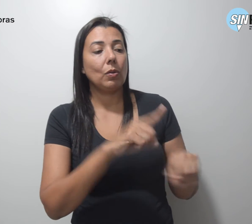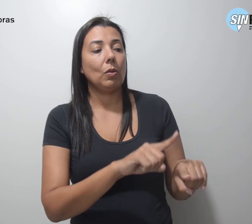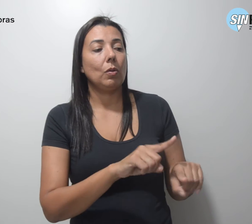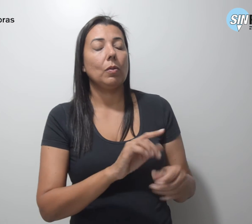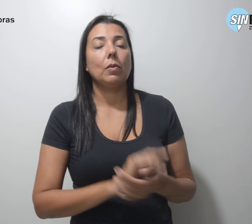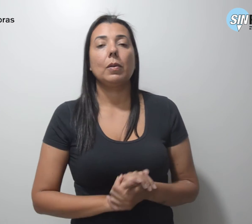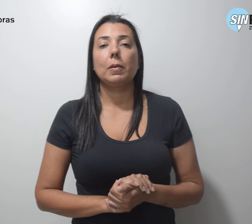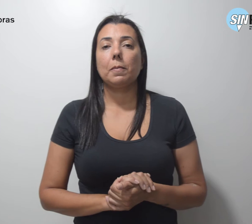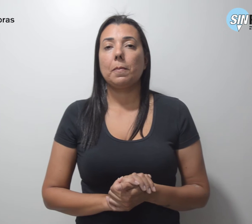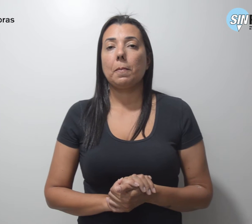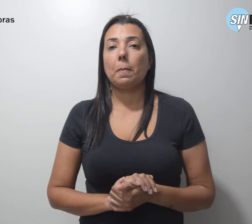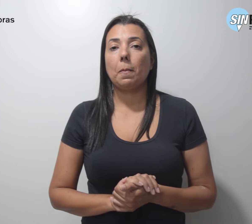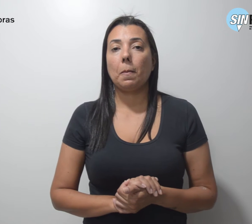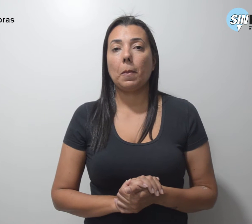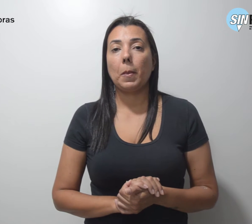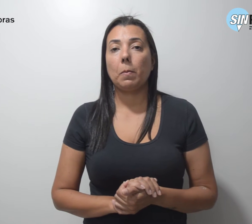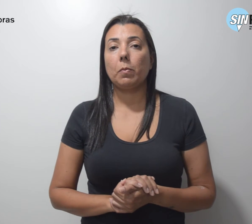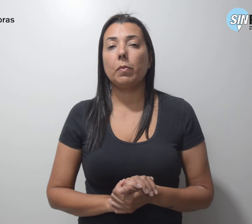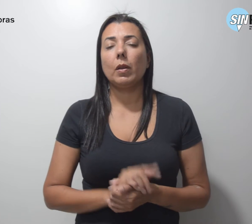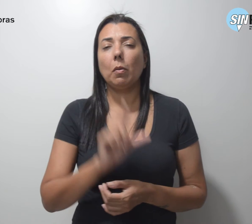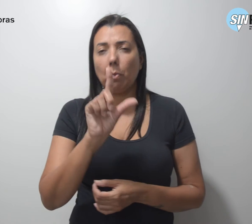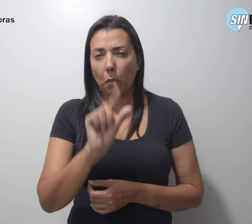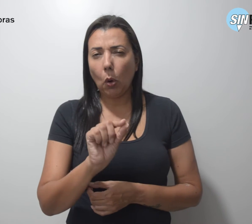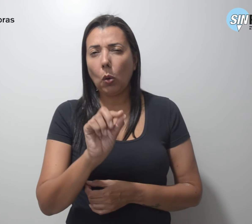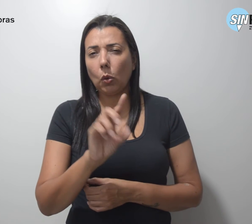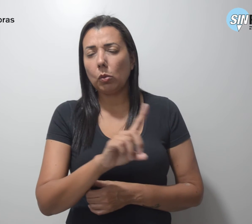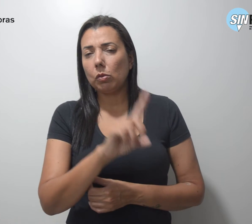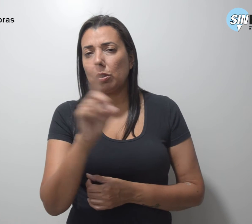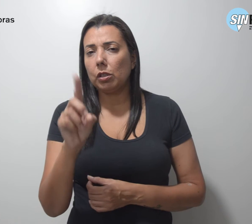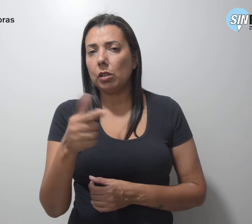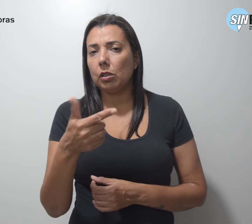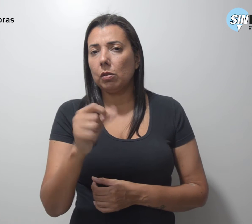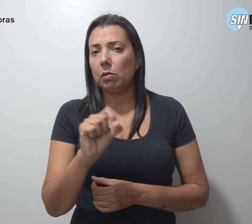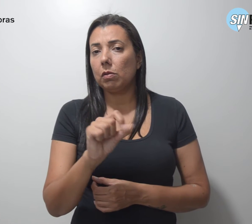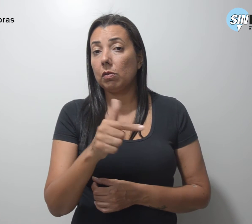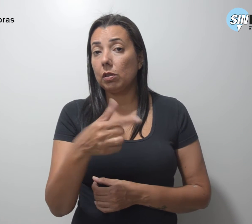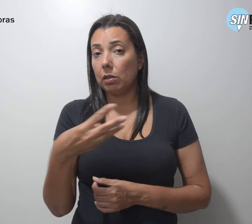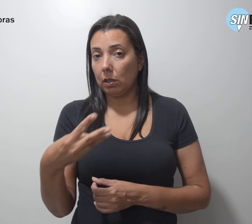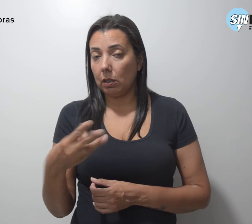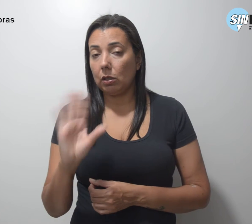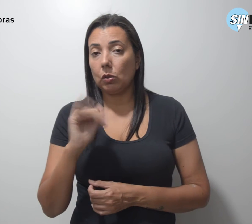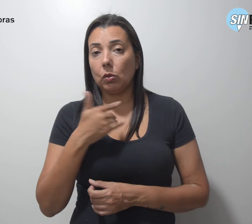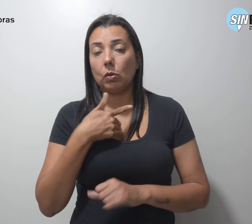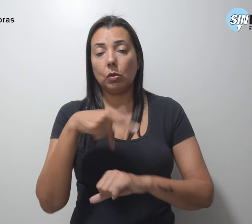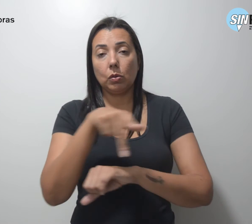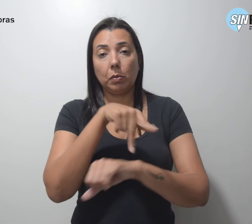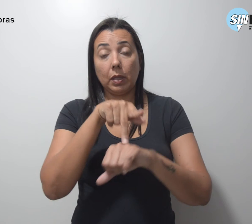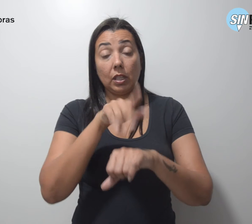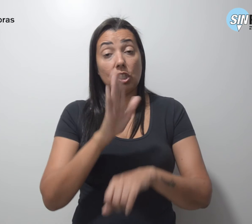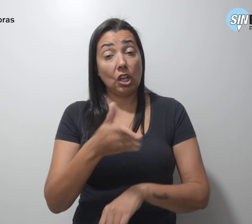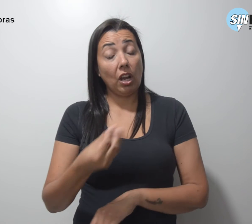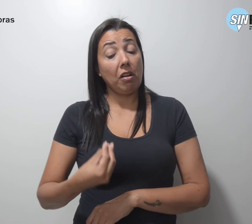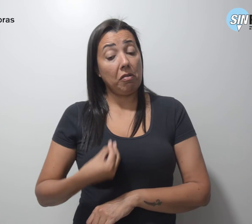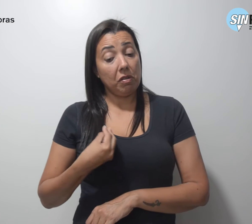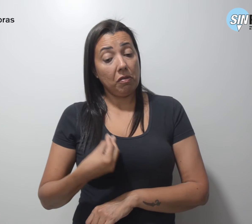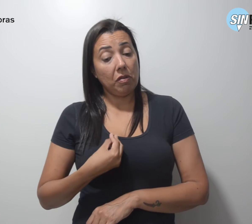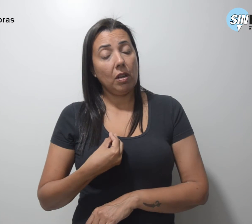Em poucos dias de 2023, nosso país já viveu emoções de naturezas